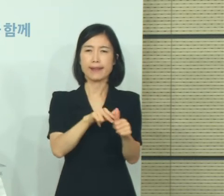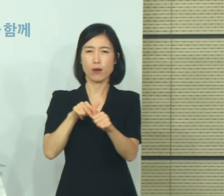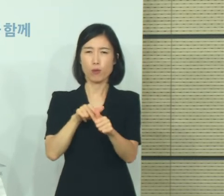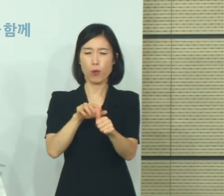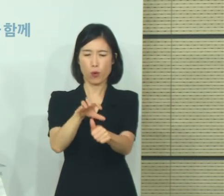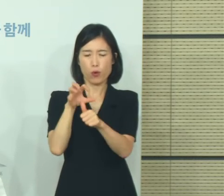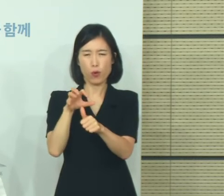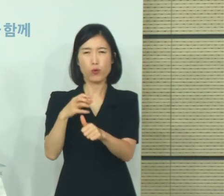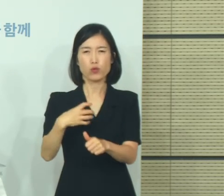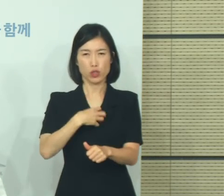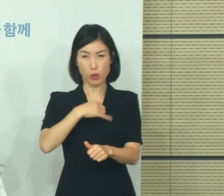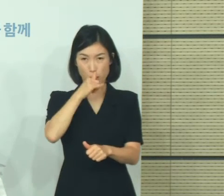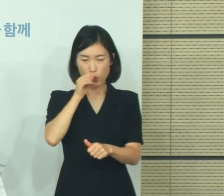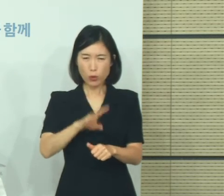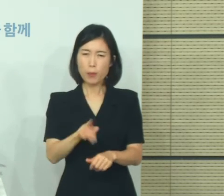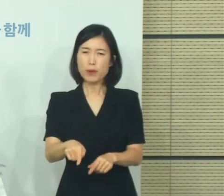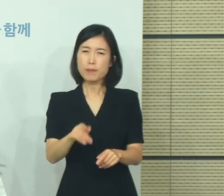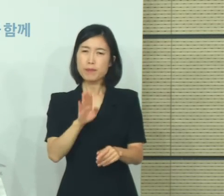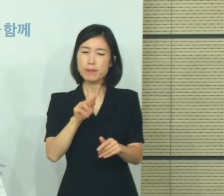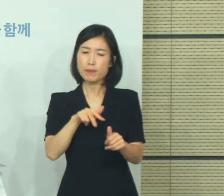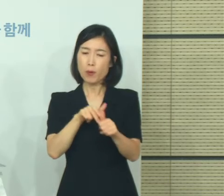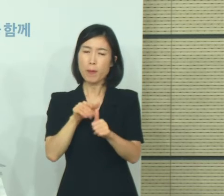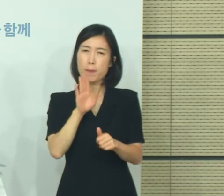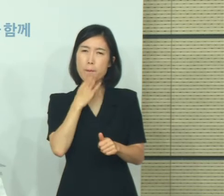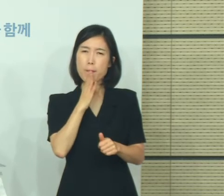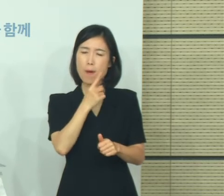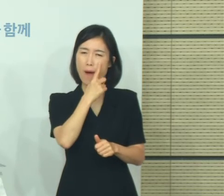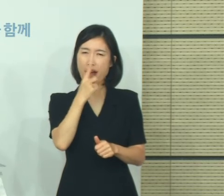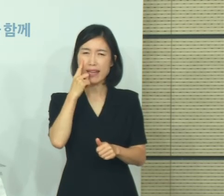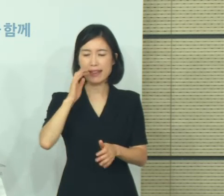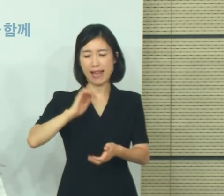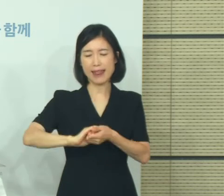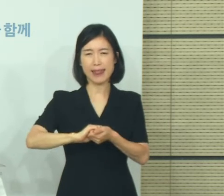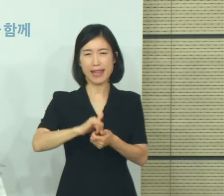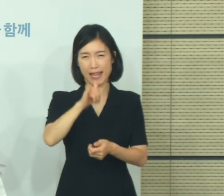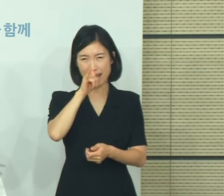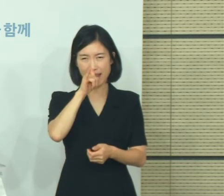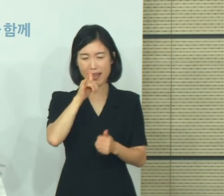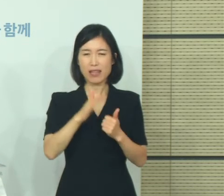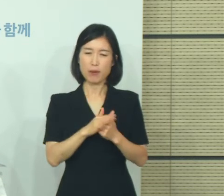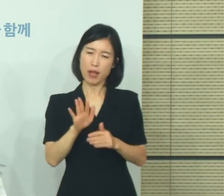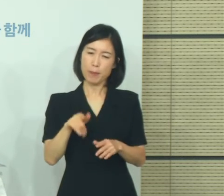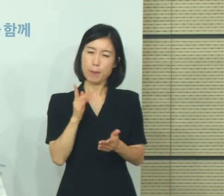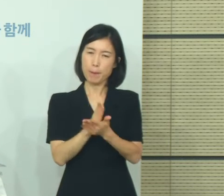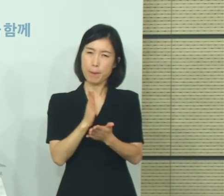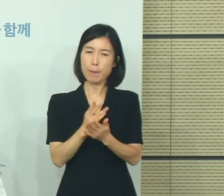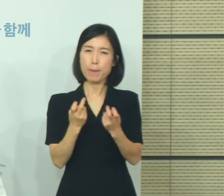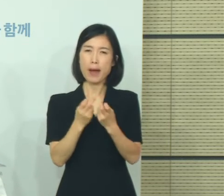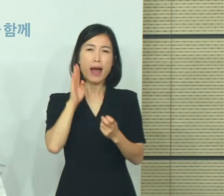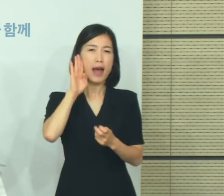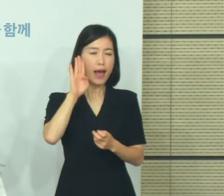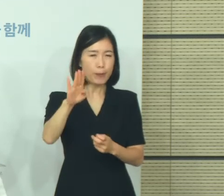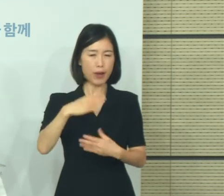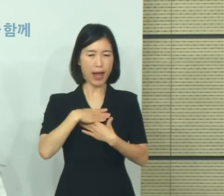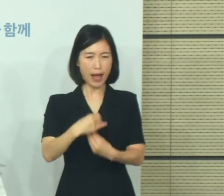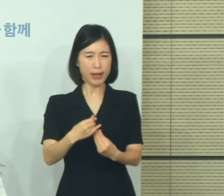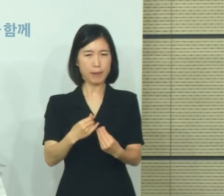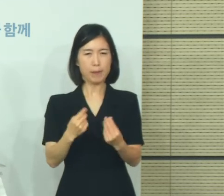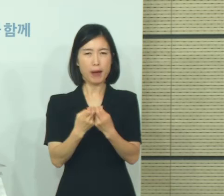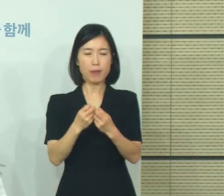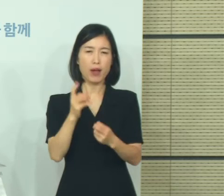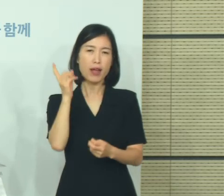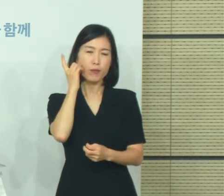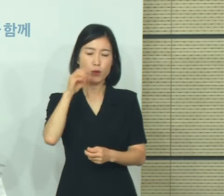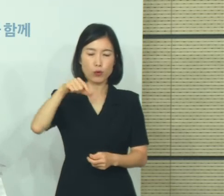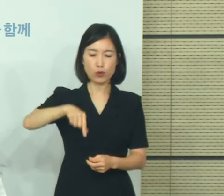한계가 있는 점을 확인하였습니다. 이에 안정성이 검증된 전자출입명부의 활용을